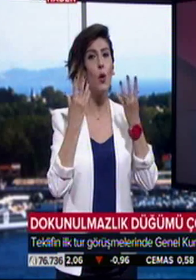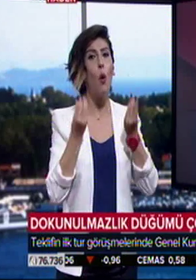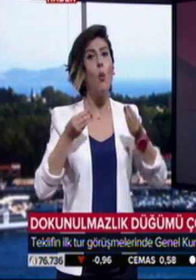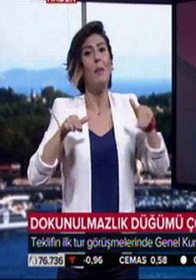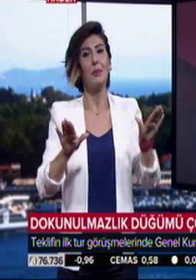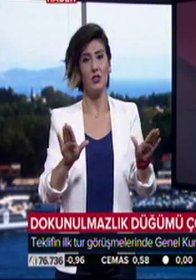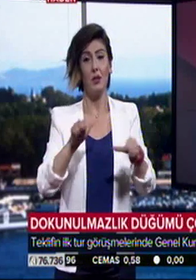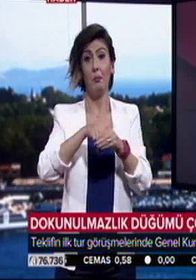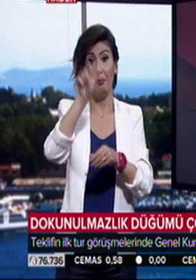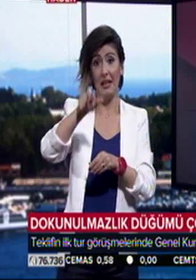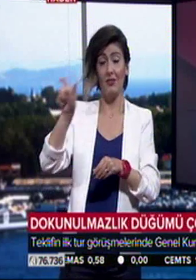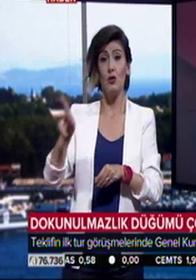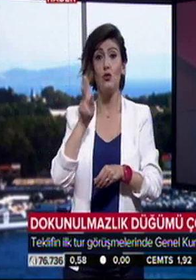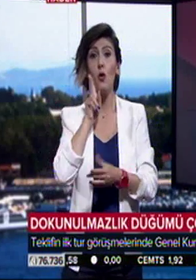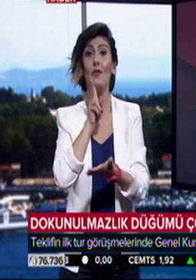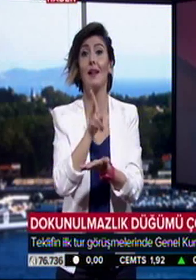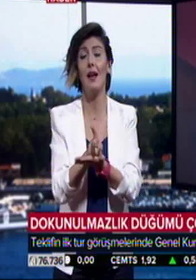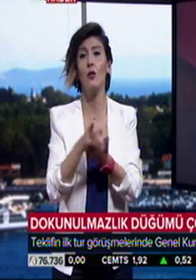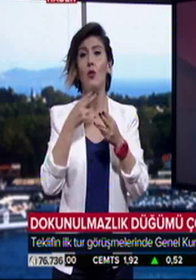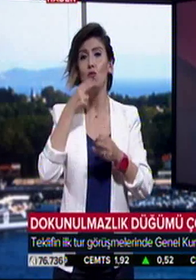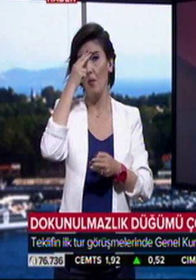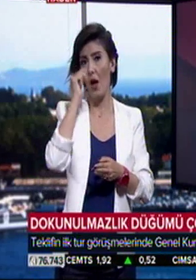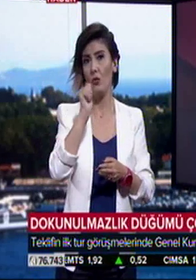ulaşılamadı. Milletvekilleri son kararını cuma günü verecek.